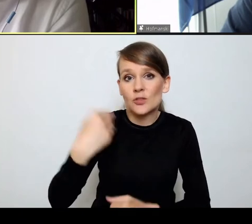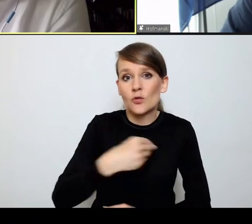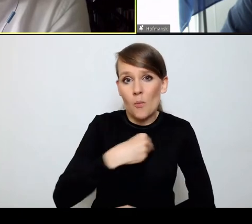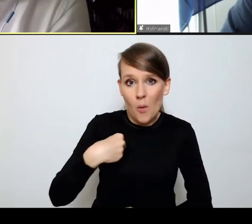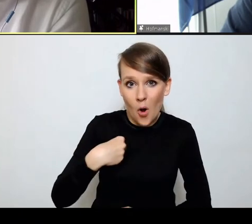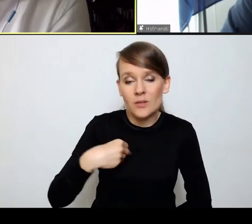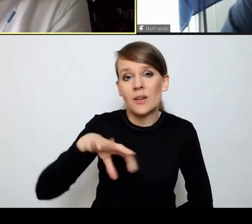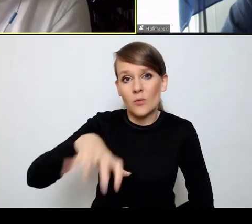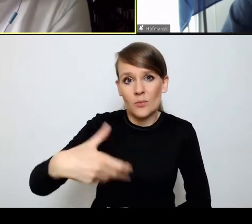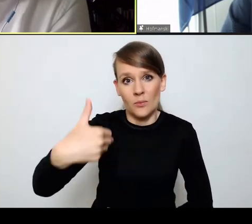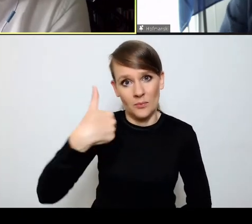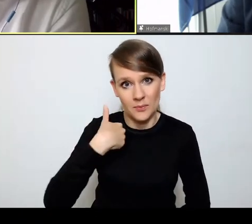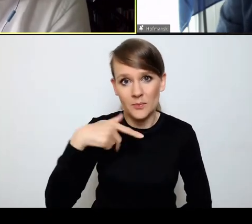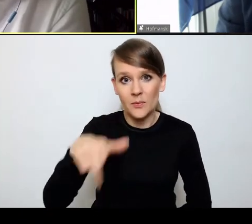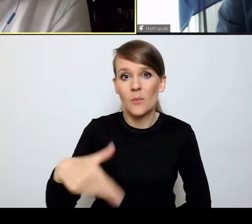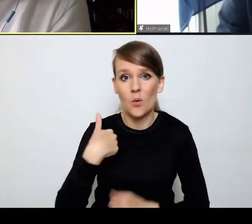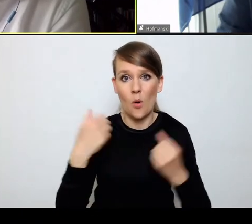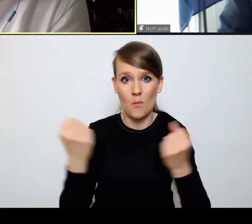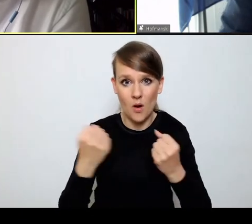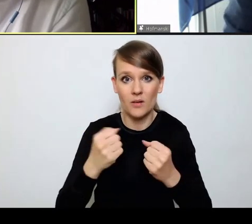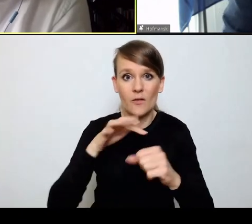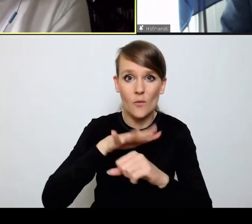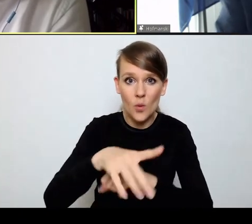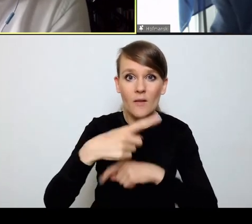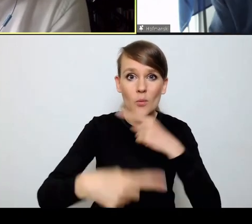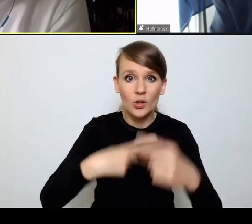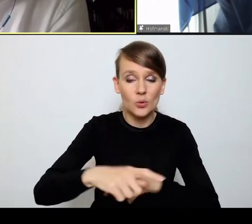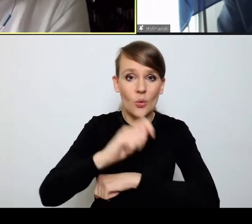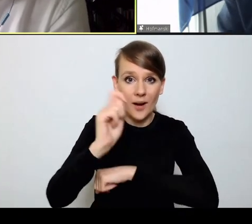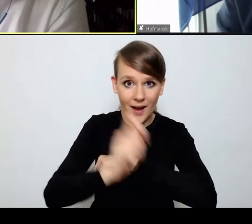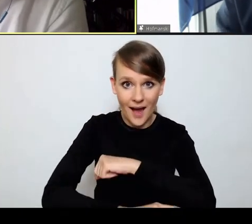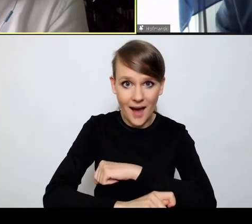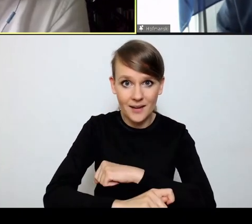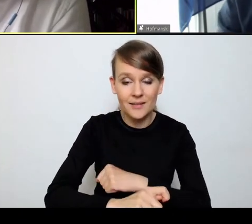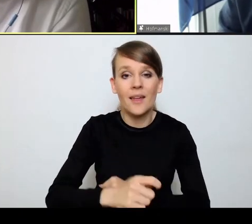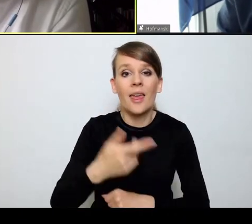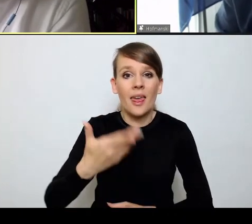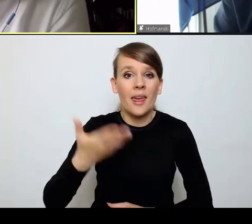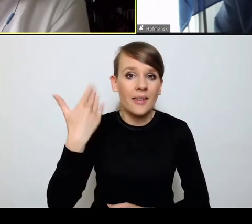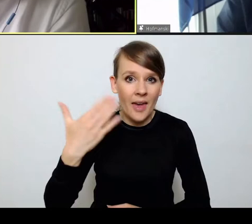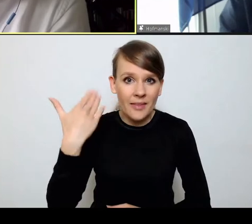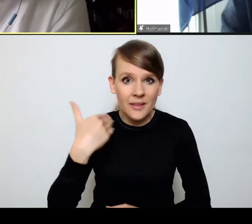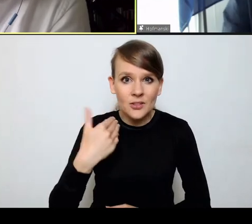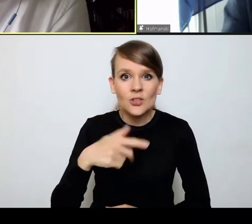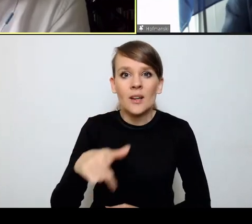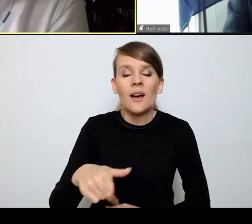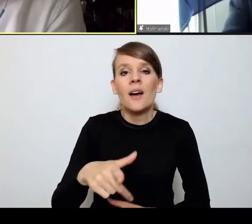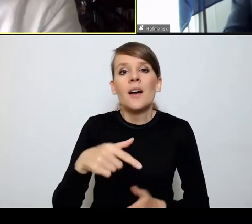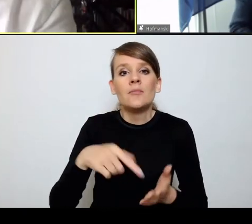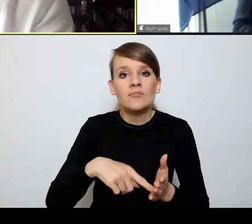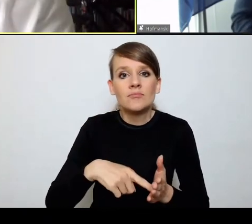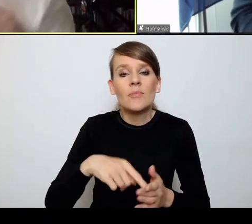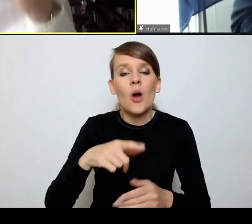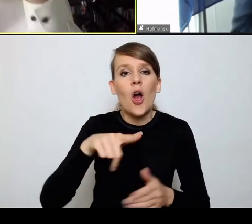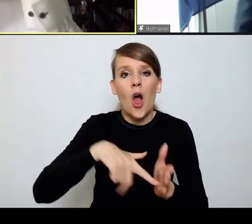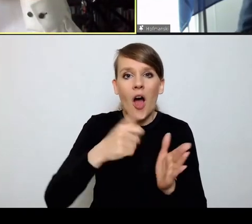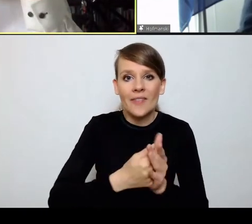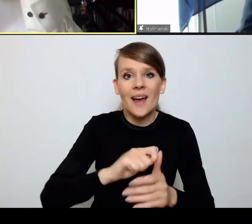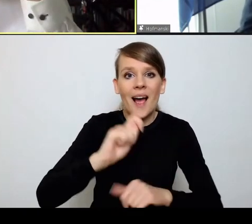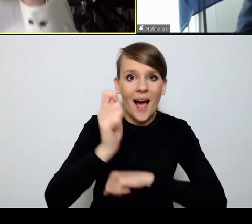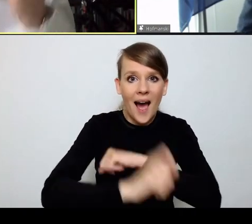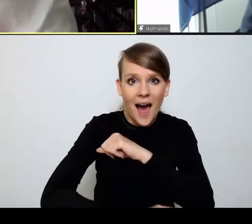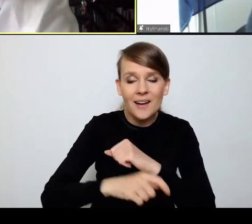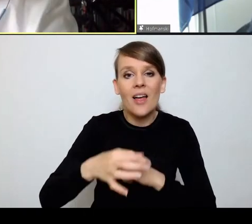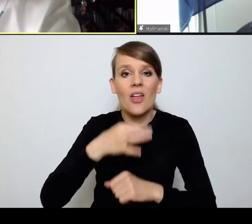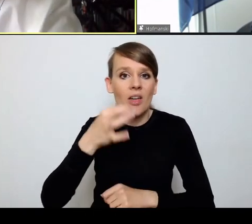takie ciało, miało duży wpływ na procedurę karną. Kiedyś nowelizacje kodeksów karnych powstawały i